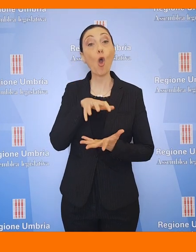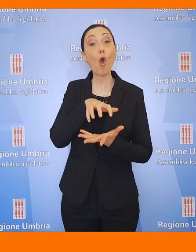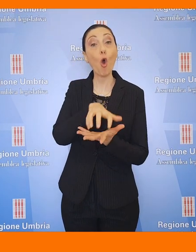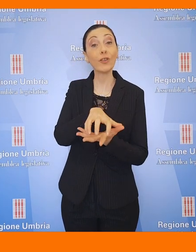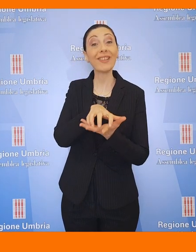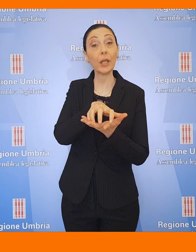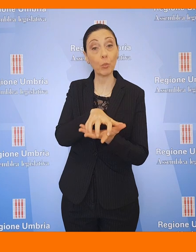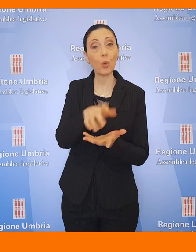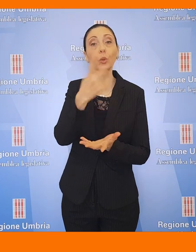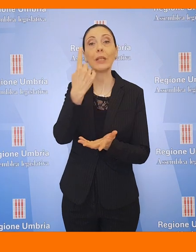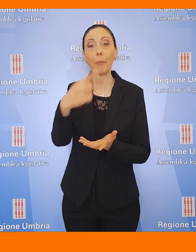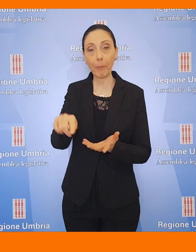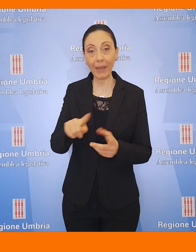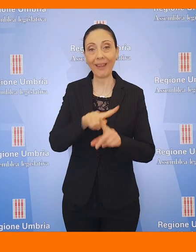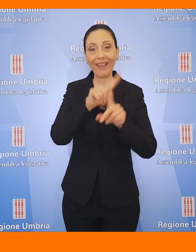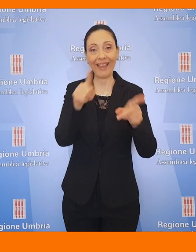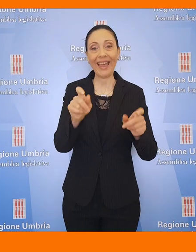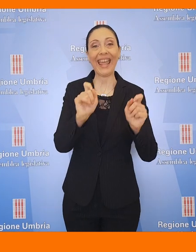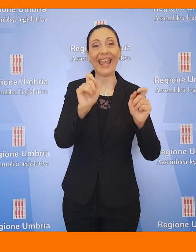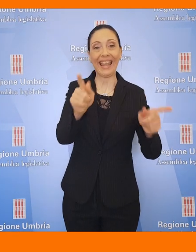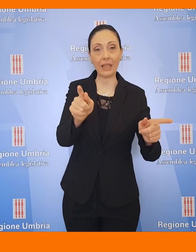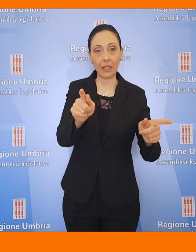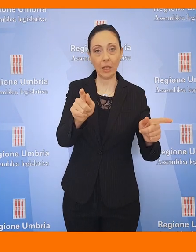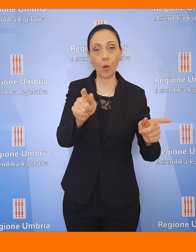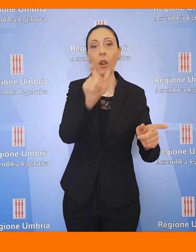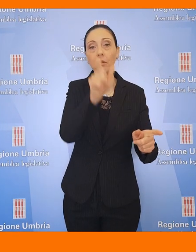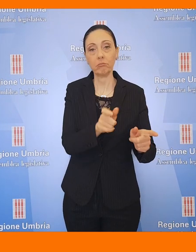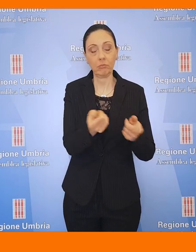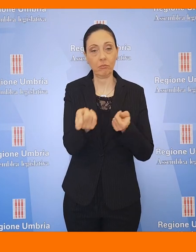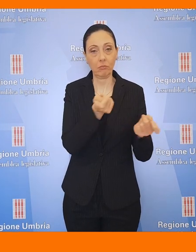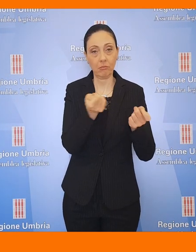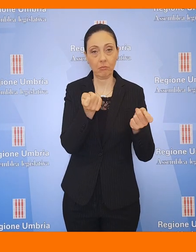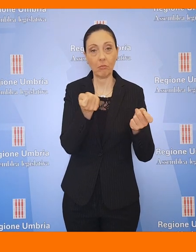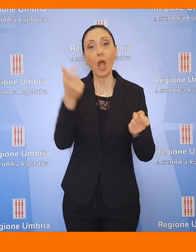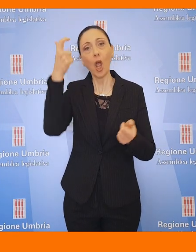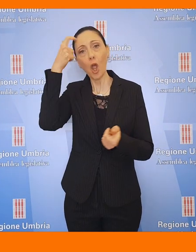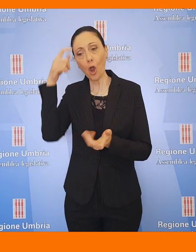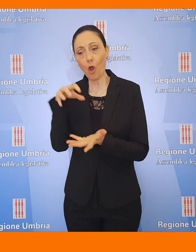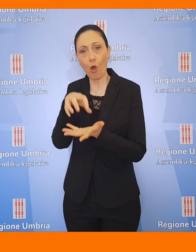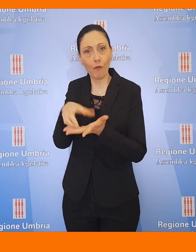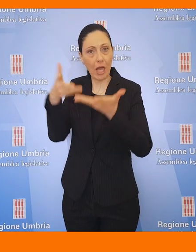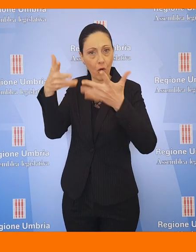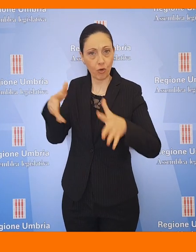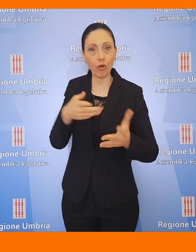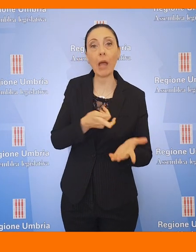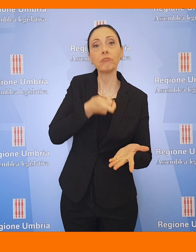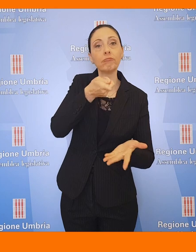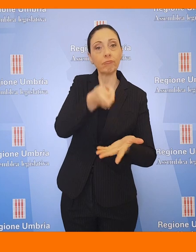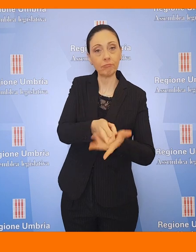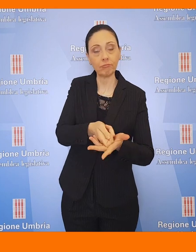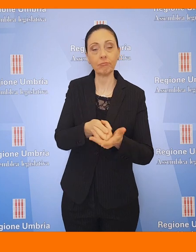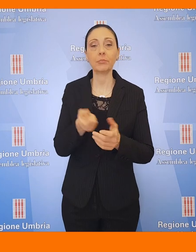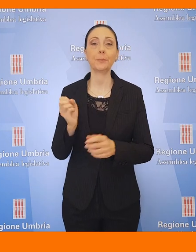dei gestori delle edicole a integrazione di quelli governativi. Il servizio.